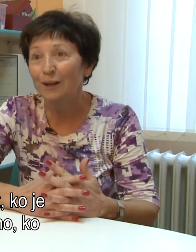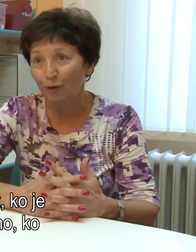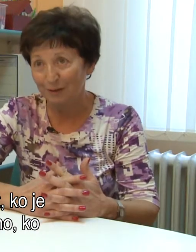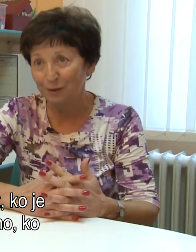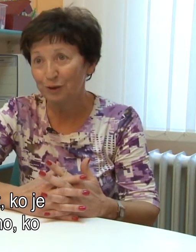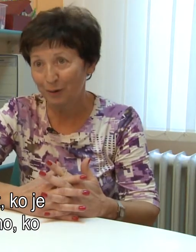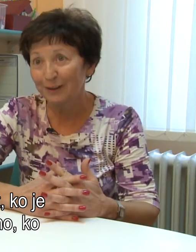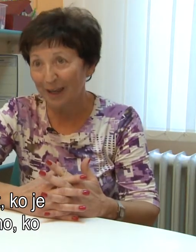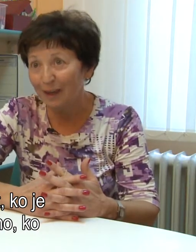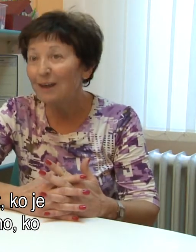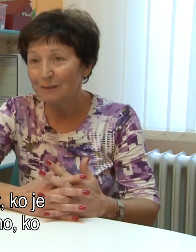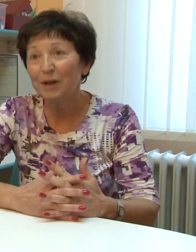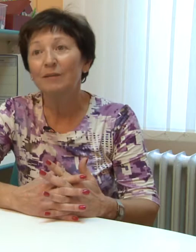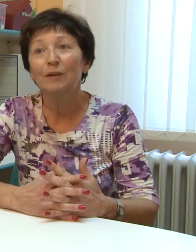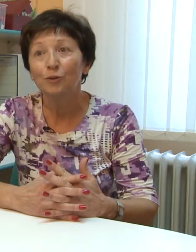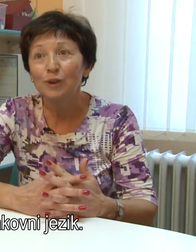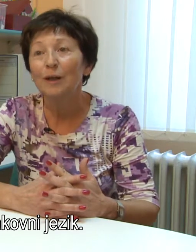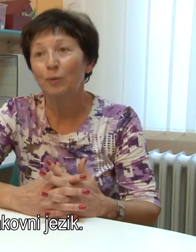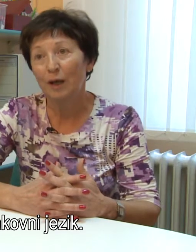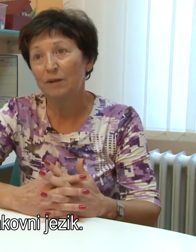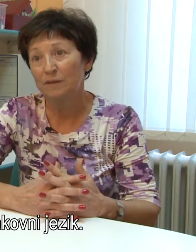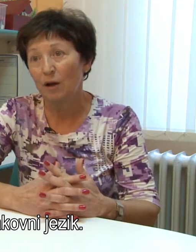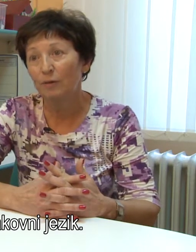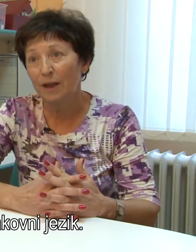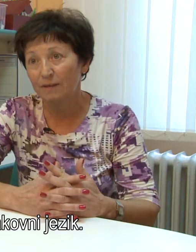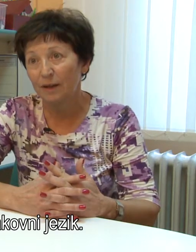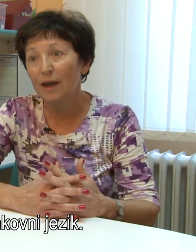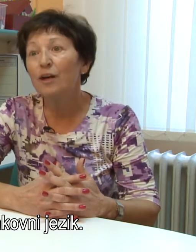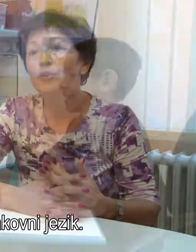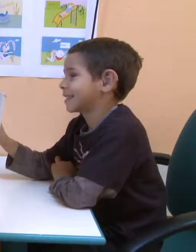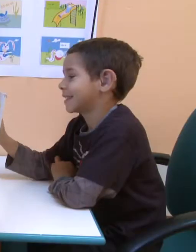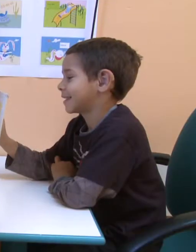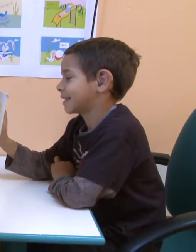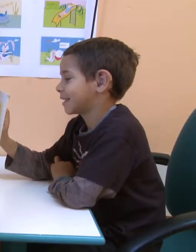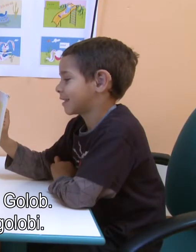okolje dvojezično. Se pravi, da družina uporablja znakovni jezik.